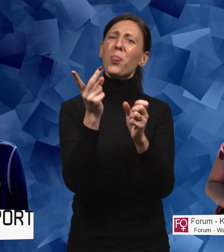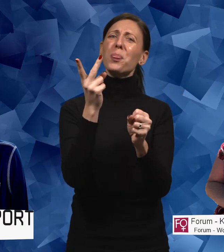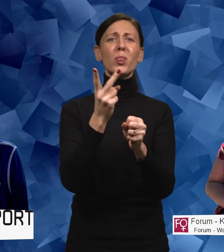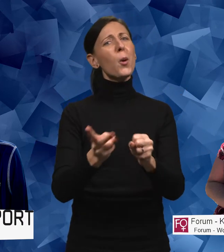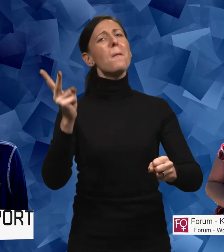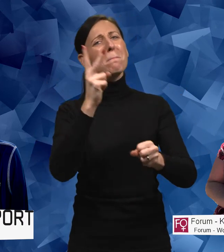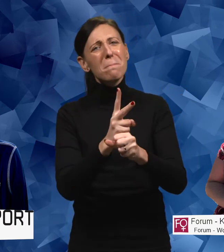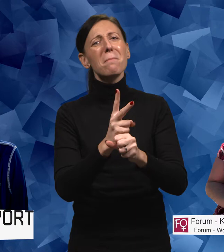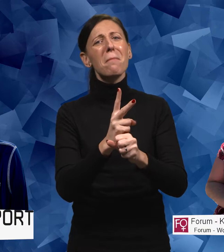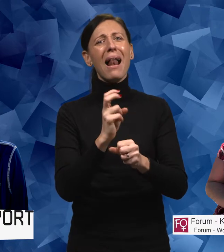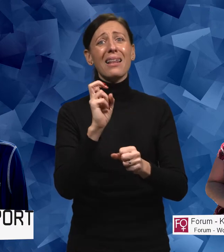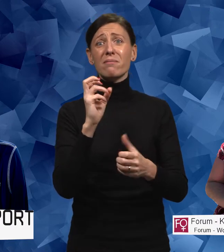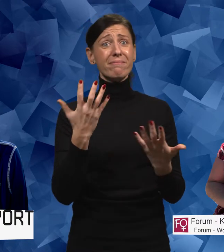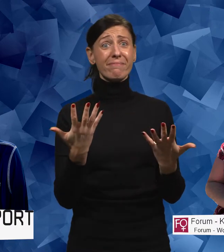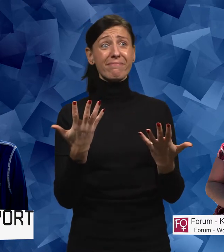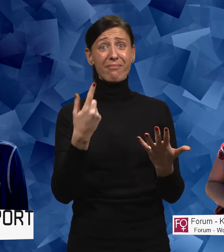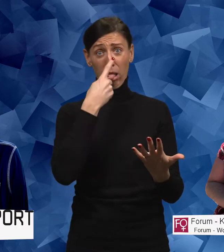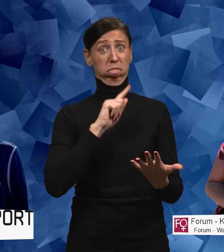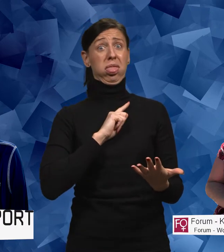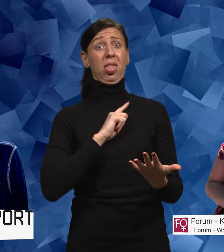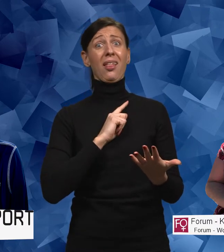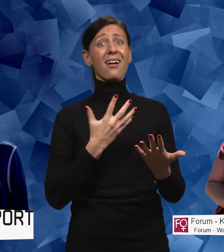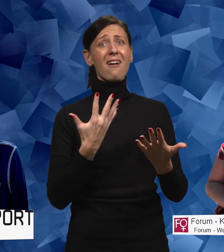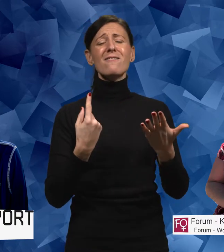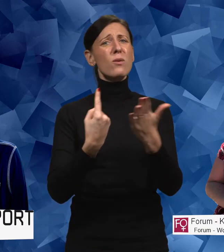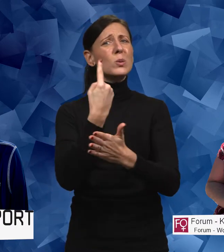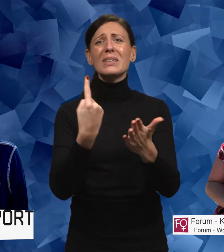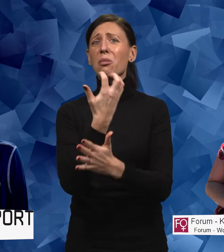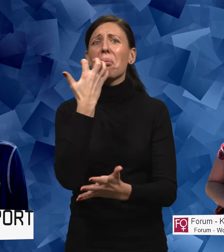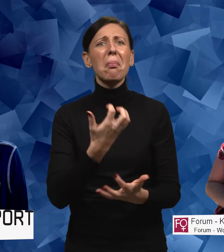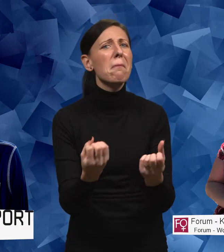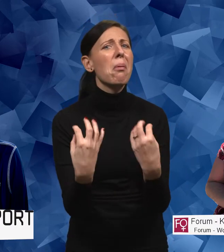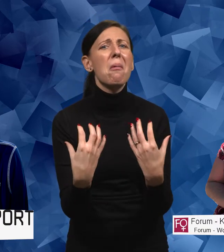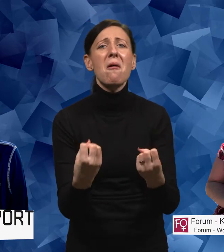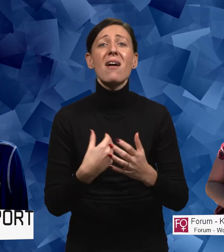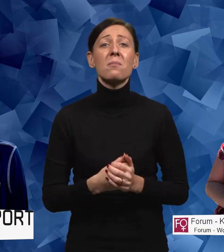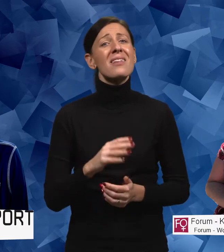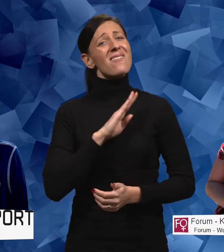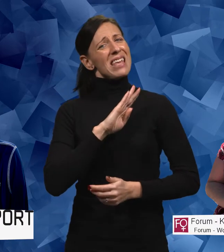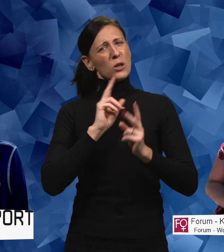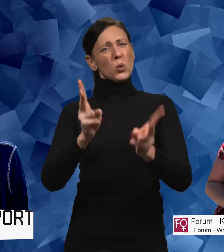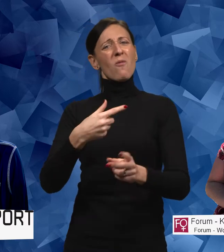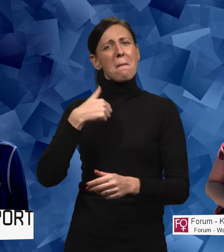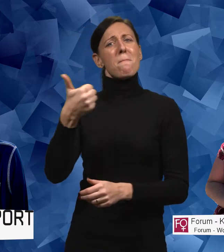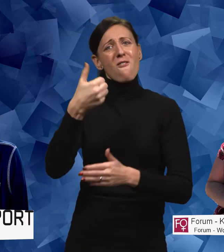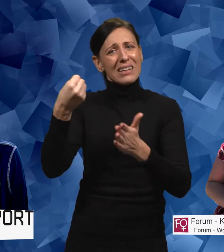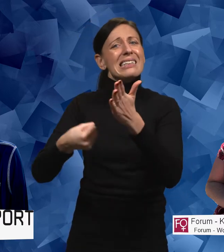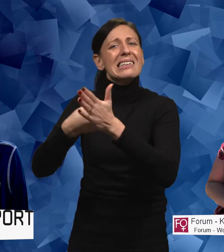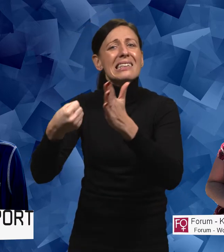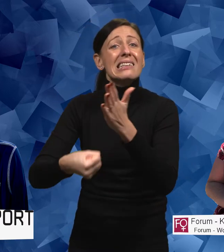liksom... Det blir dubbelt att förutsättningarna påverkas. Det finns sånt som vi verkligen behöver jobba med att undanröja